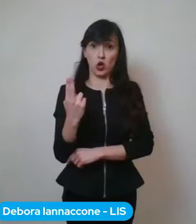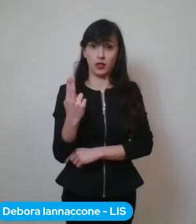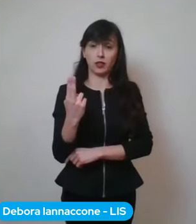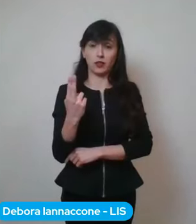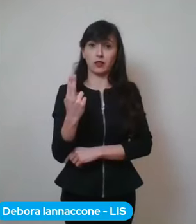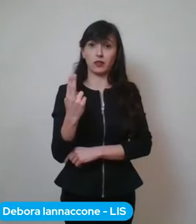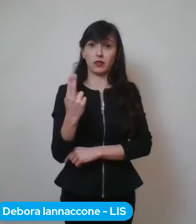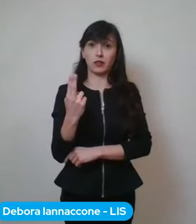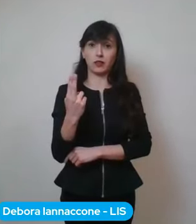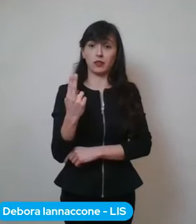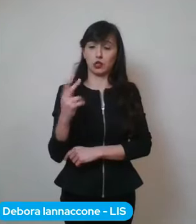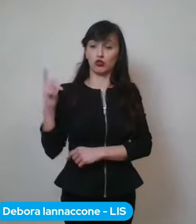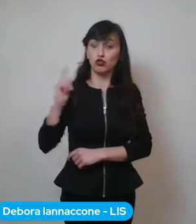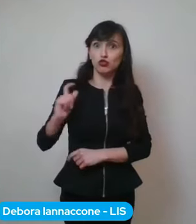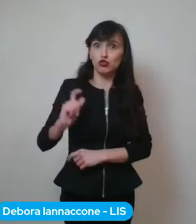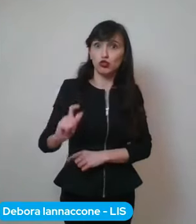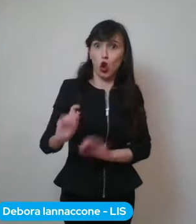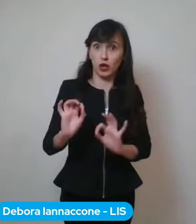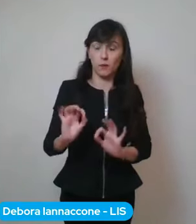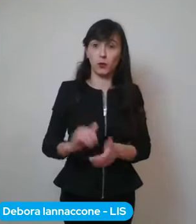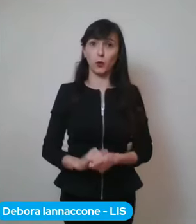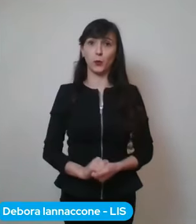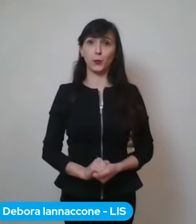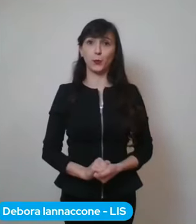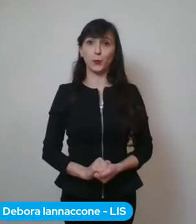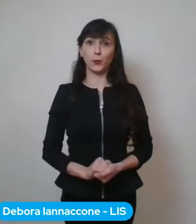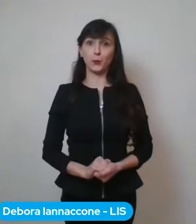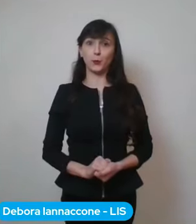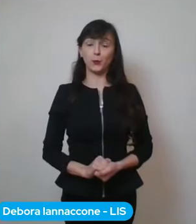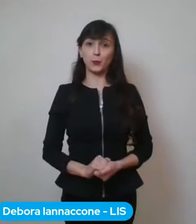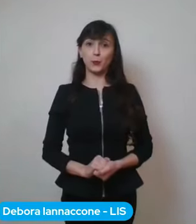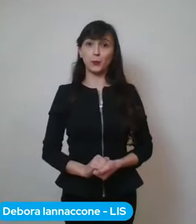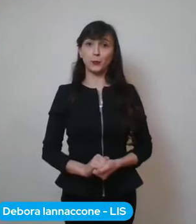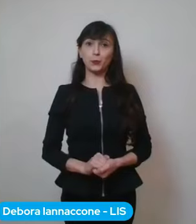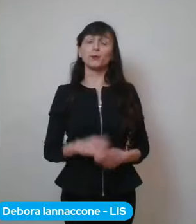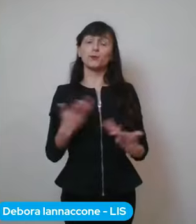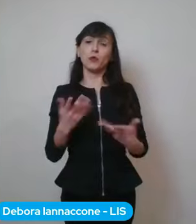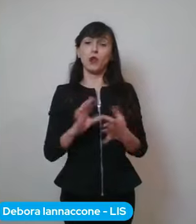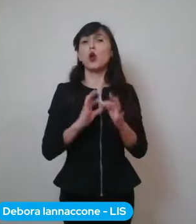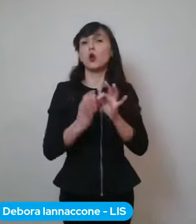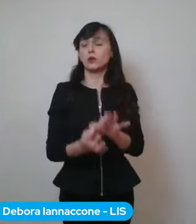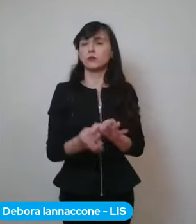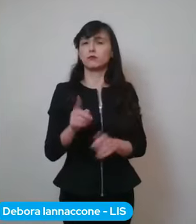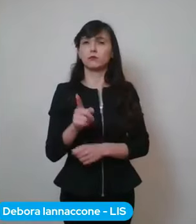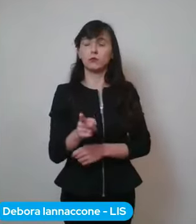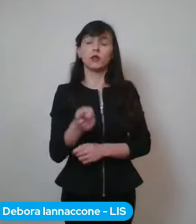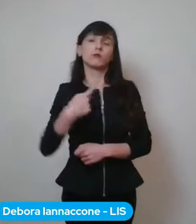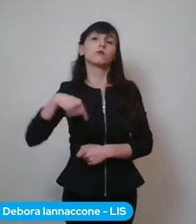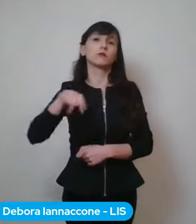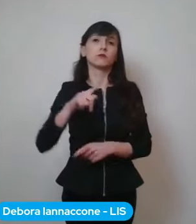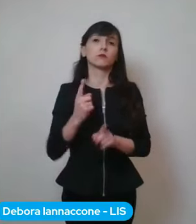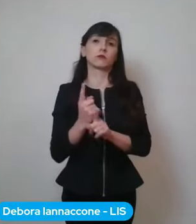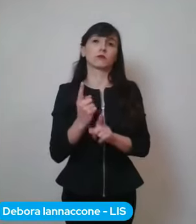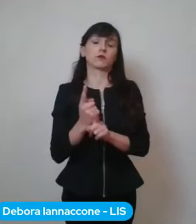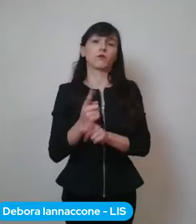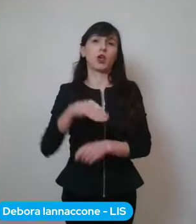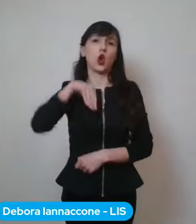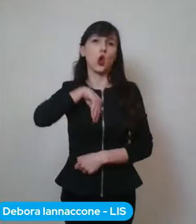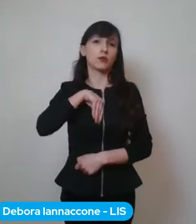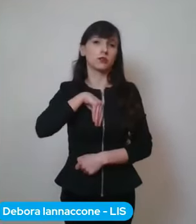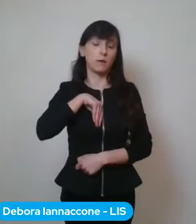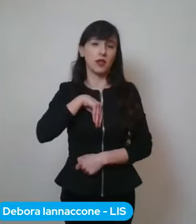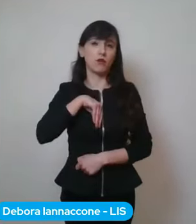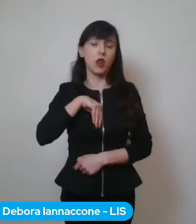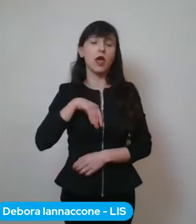questi ultimi giorni. E di conseguenza, ripeto, dobbiamo essere consapevoli, ma nello stesso tempo